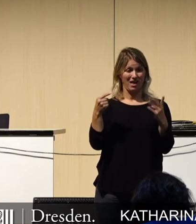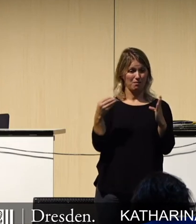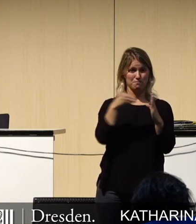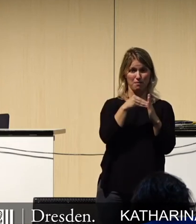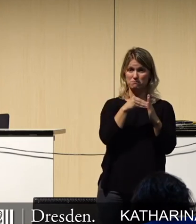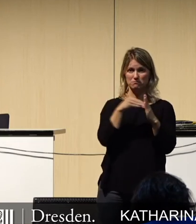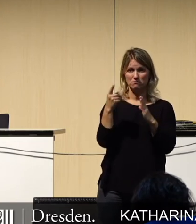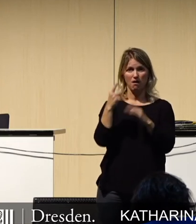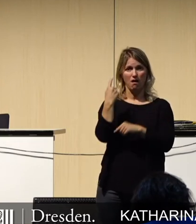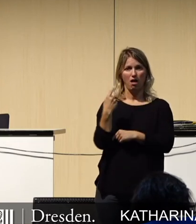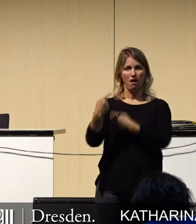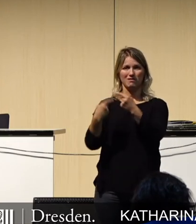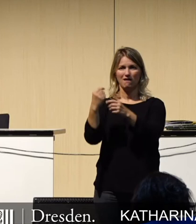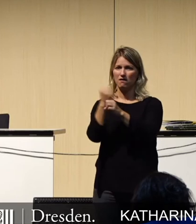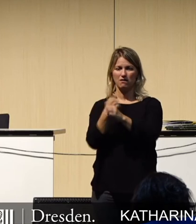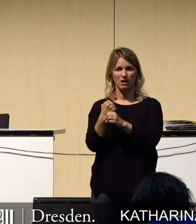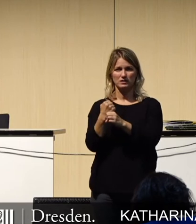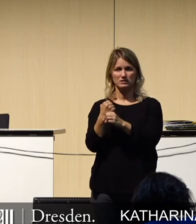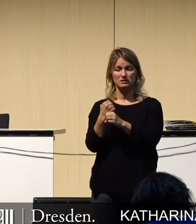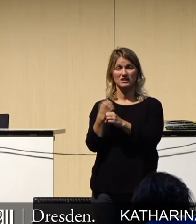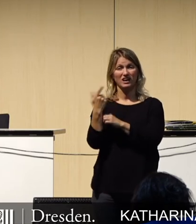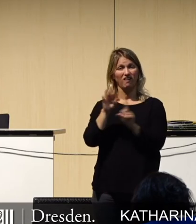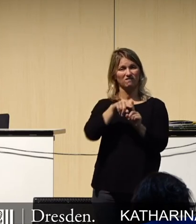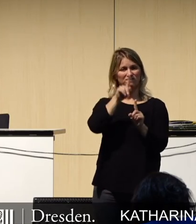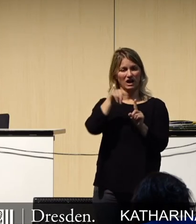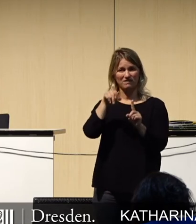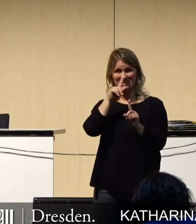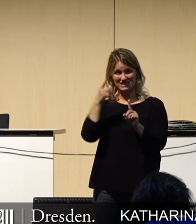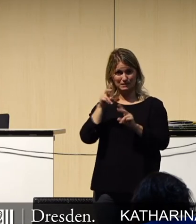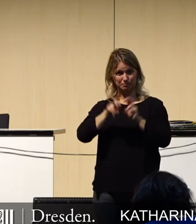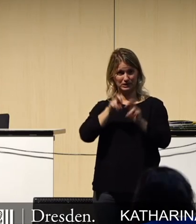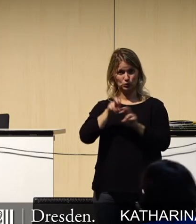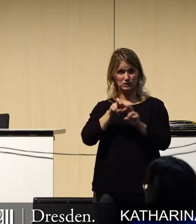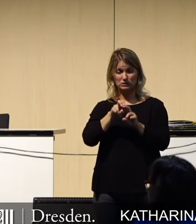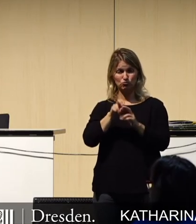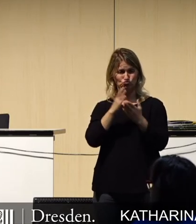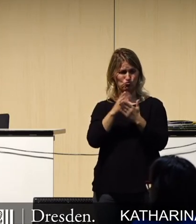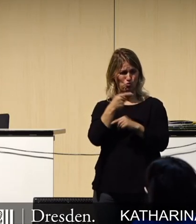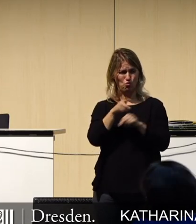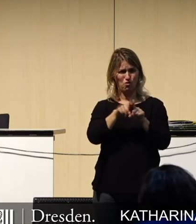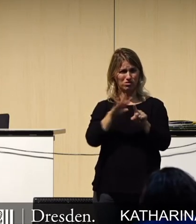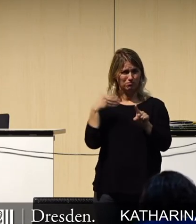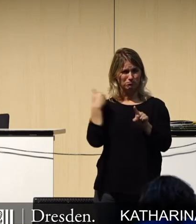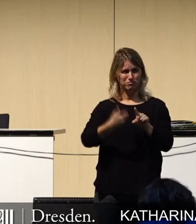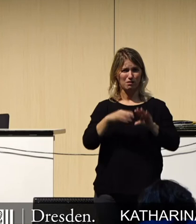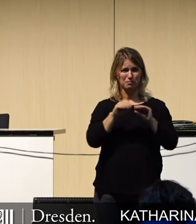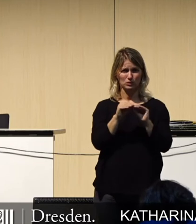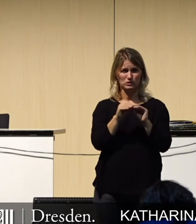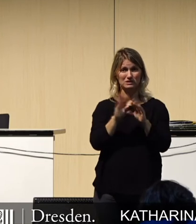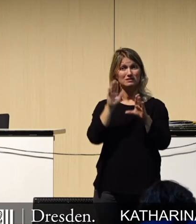laufen aktuell. Alle Frequenzen, die mit genutzt werden, werden schon seit langem mit genutzt. Es ist keine